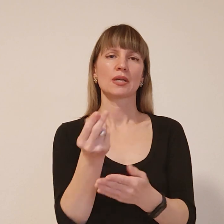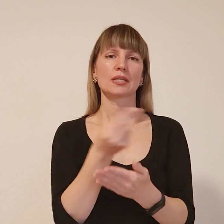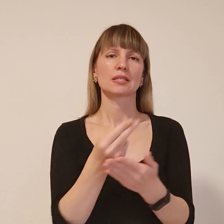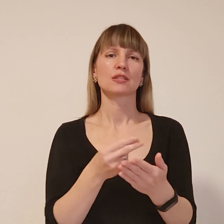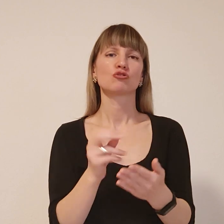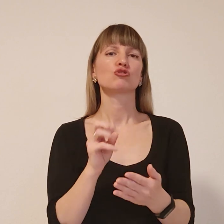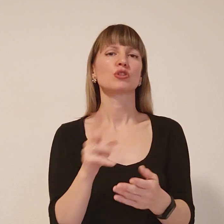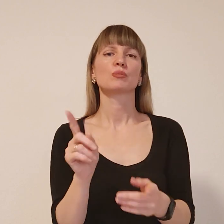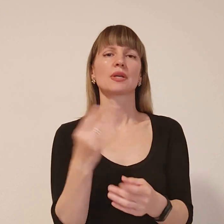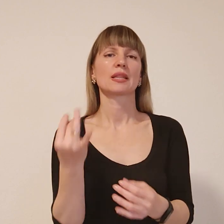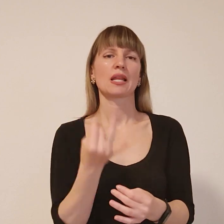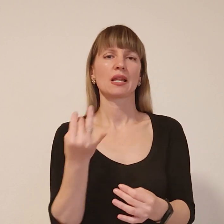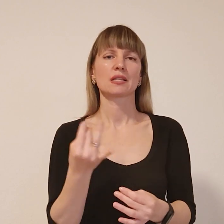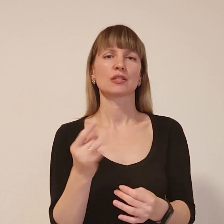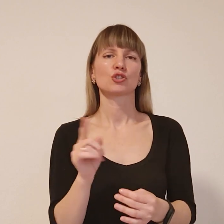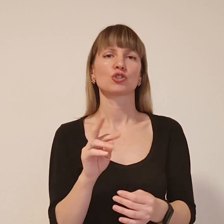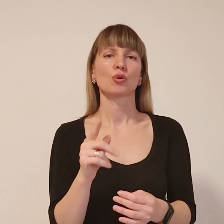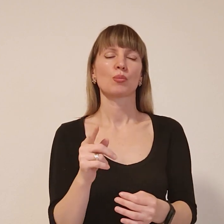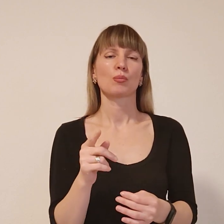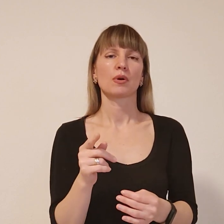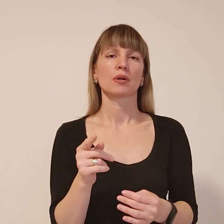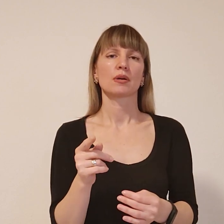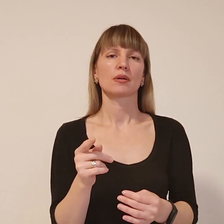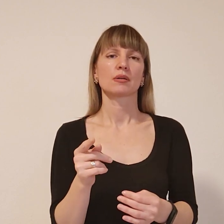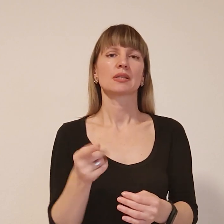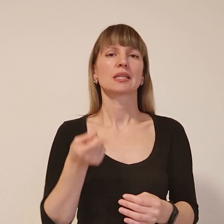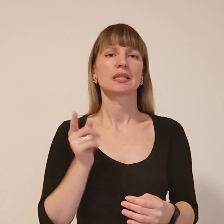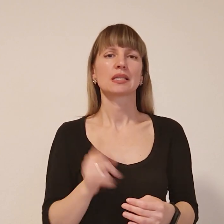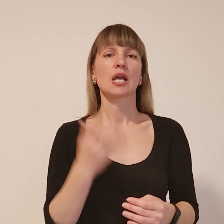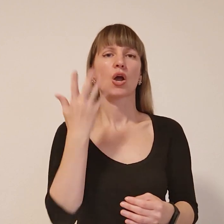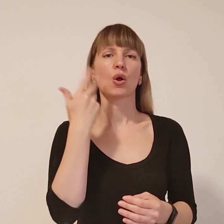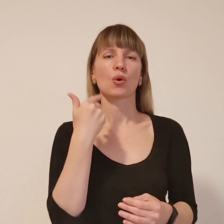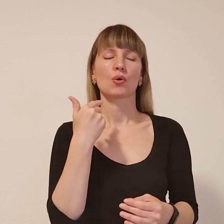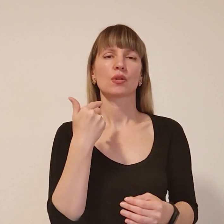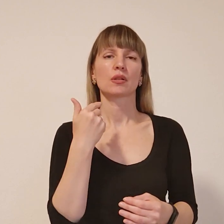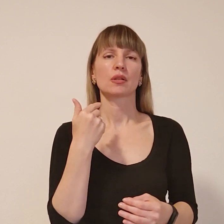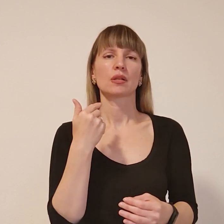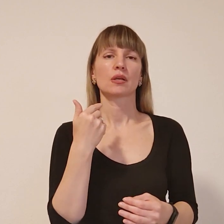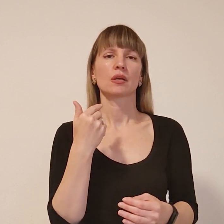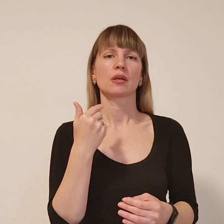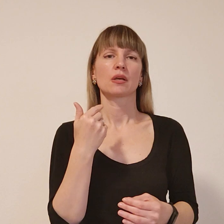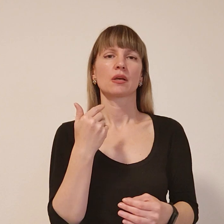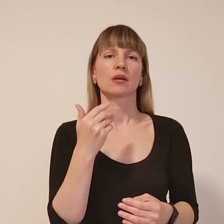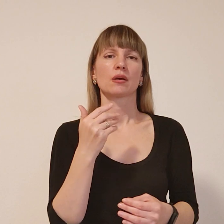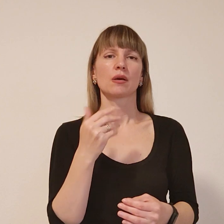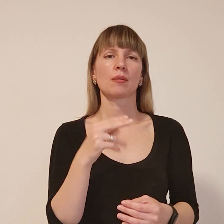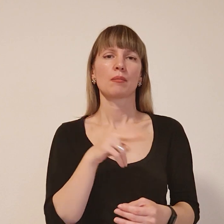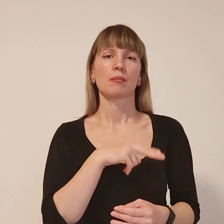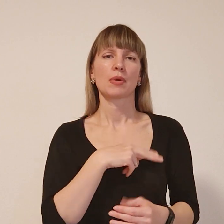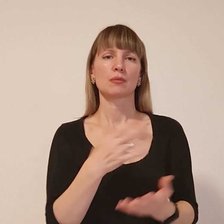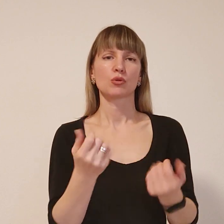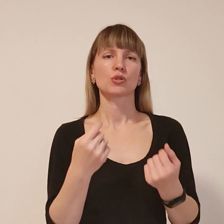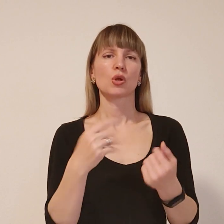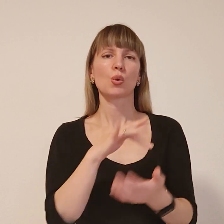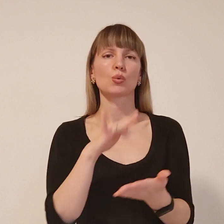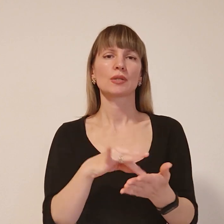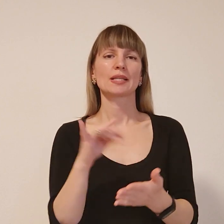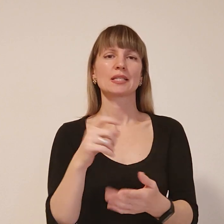цікавинками, щоб дійсно, коли привіт отримує людина з іншого міста, із Запоріжжя був